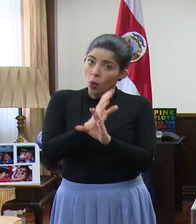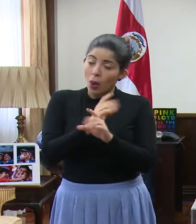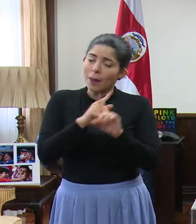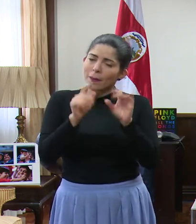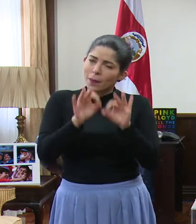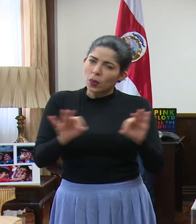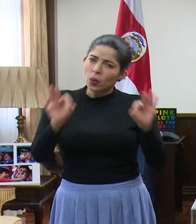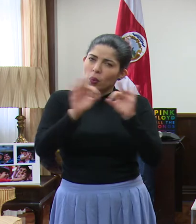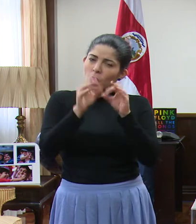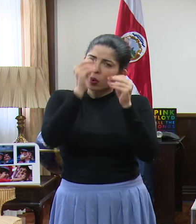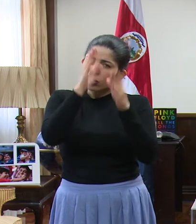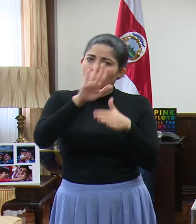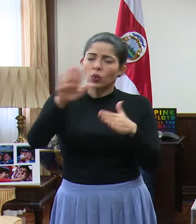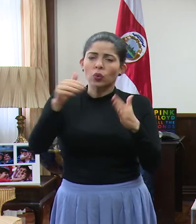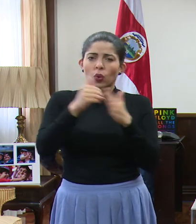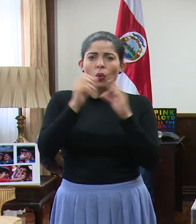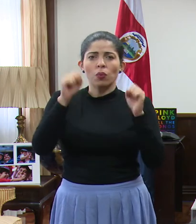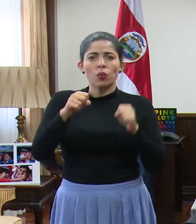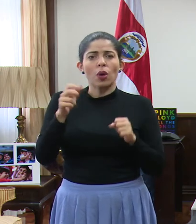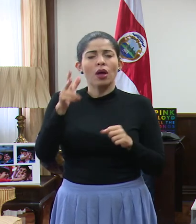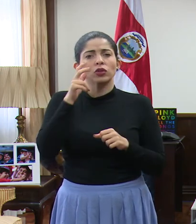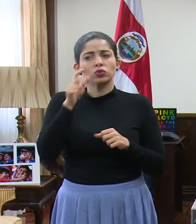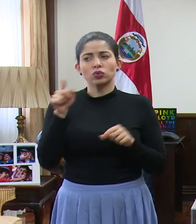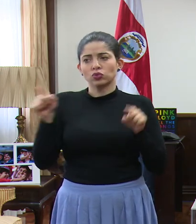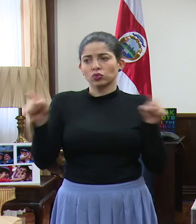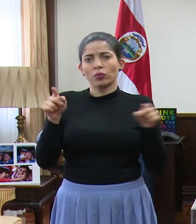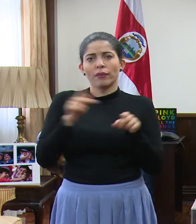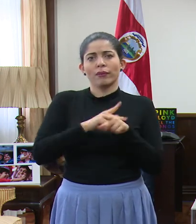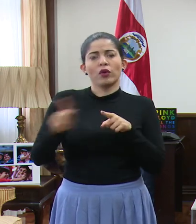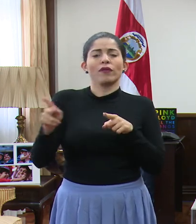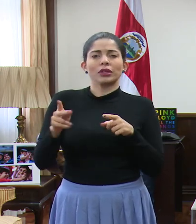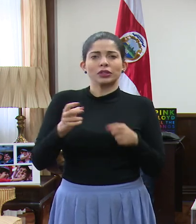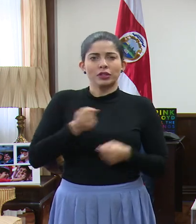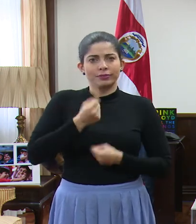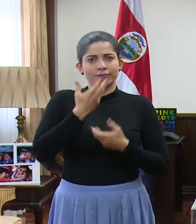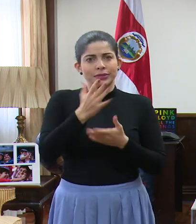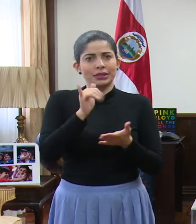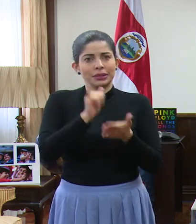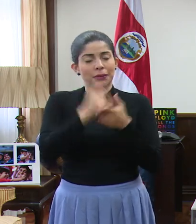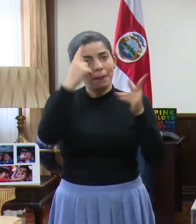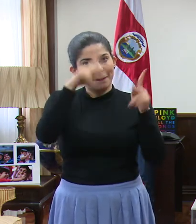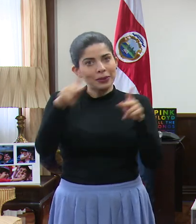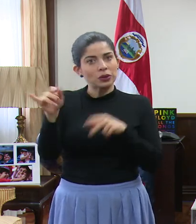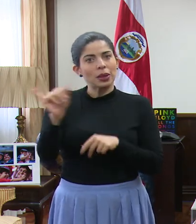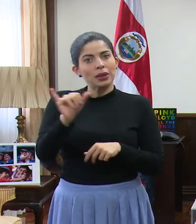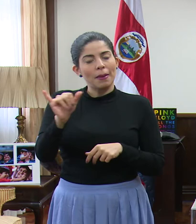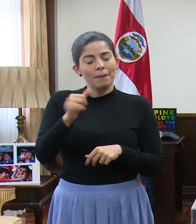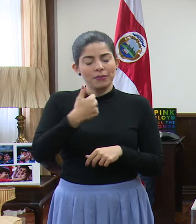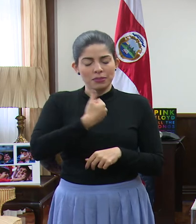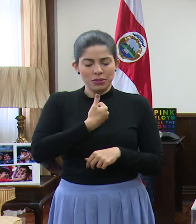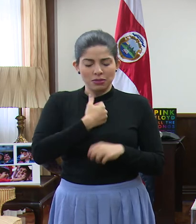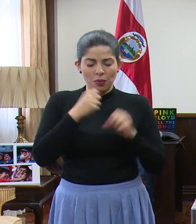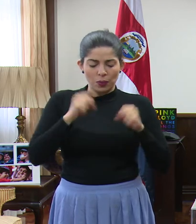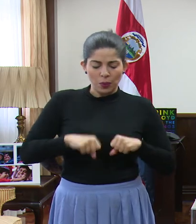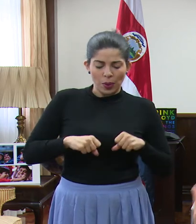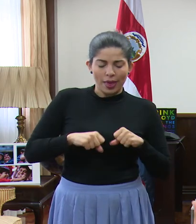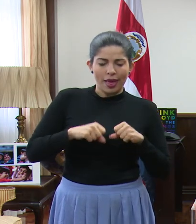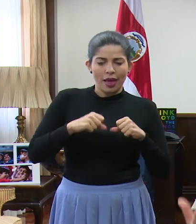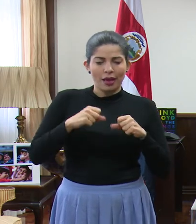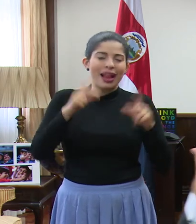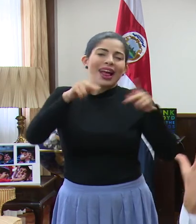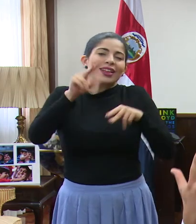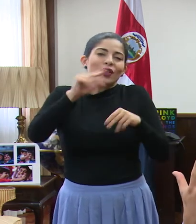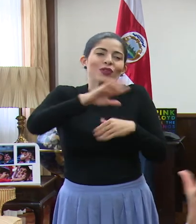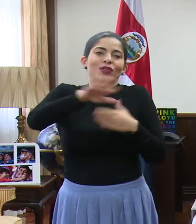Pero yo creo que es importante que lo escuchen de ustedes, que son unos profesionales en la salud, para que la gente también vaya haciendo, y la